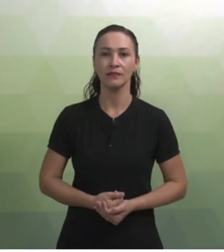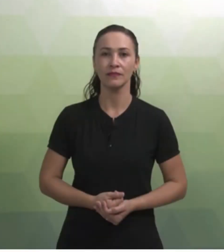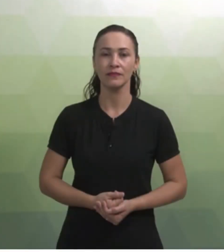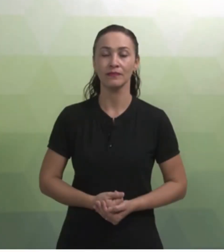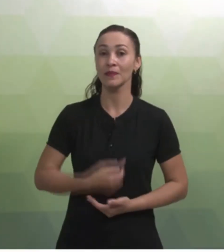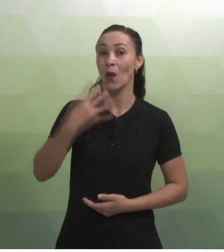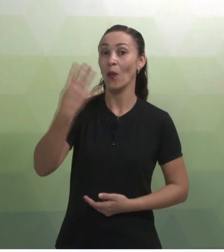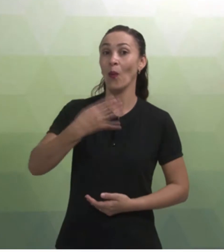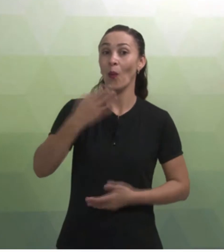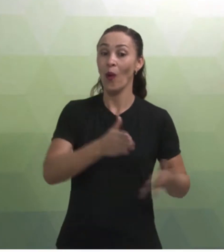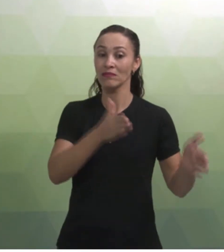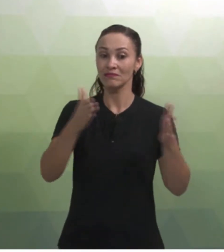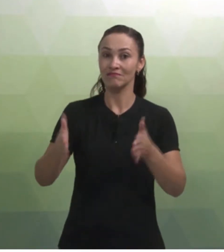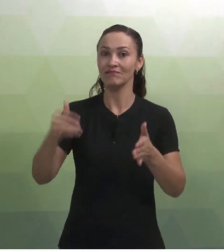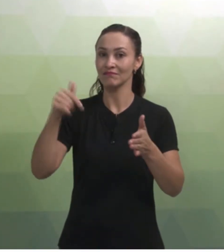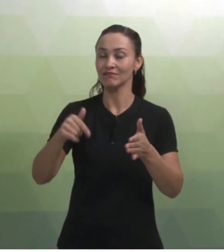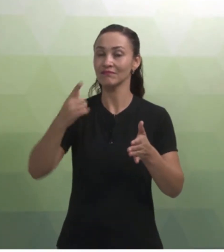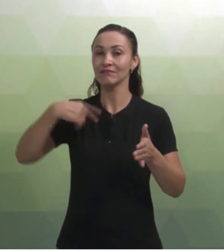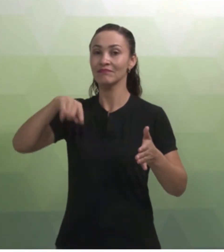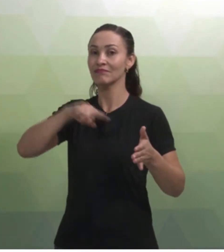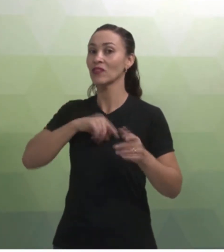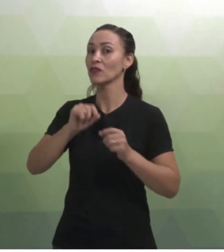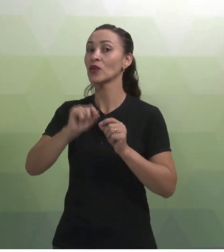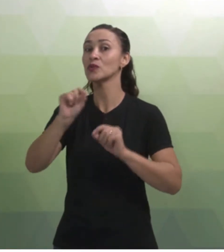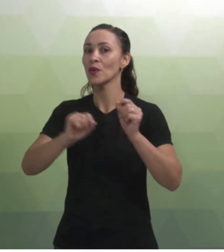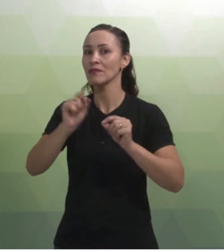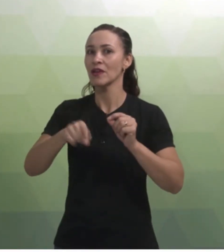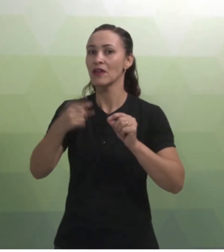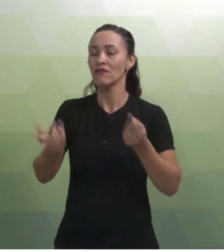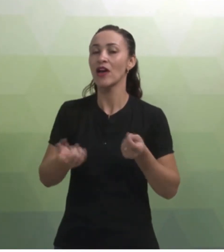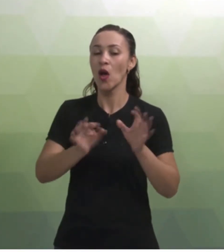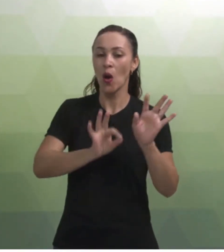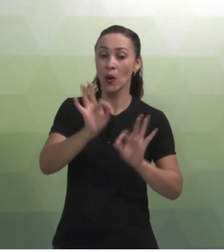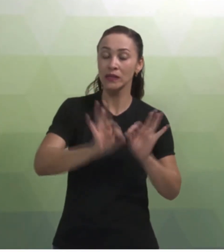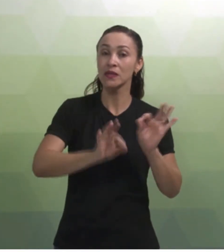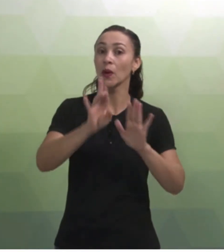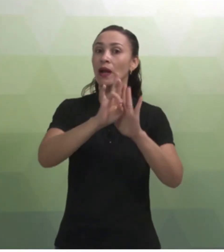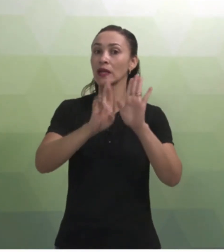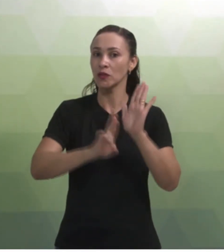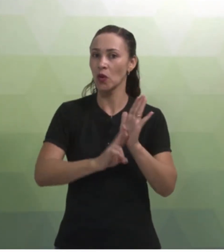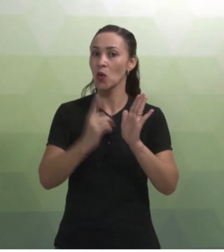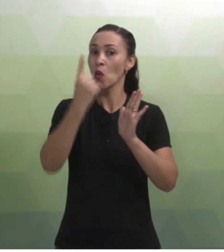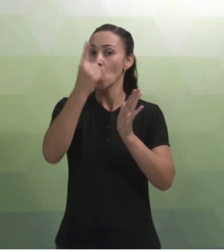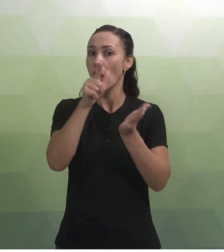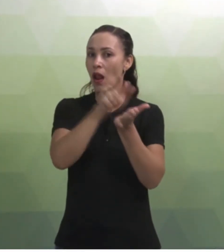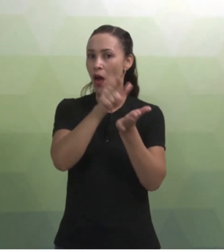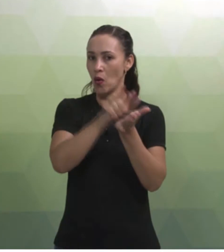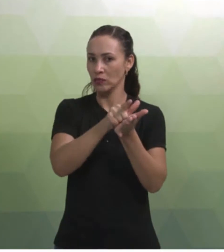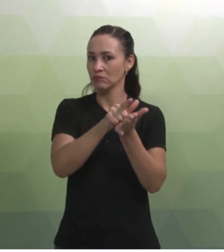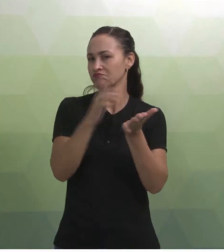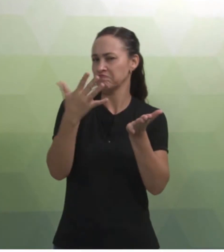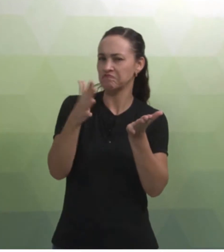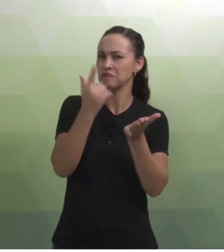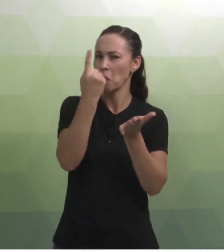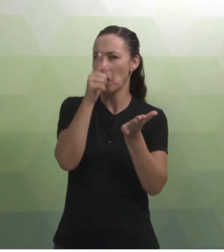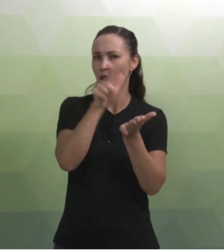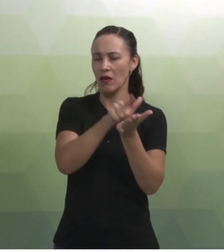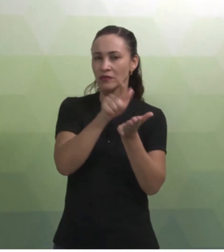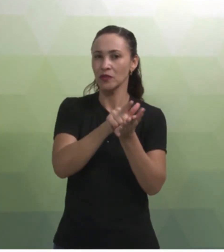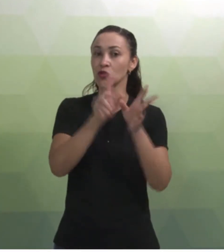A quarta etapa, nós vamos seguir elaborando um relatório de uma lauda aproximadamente sobre a